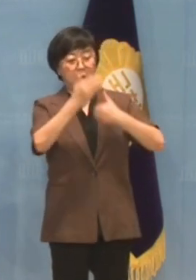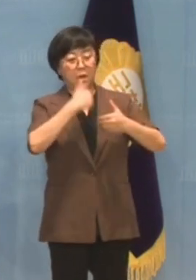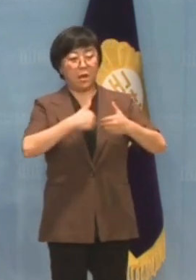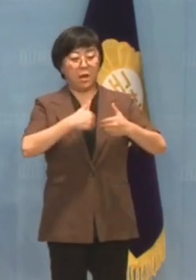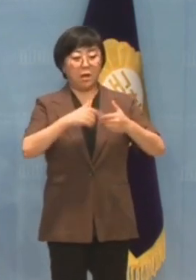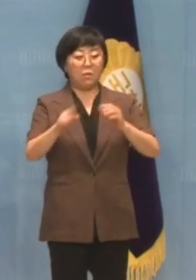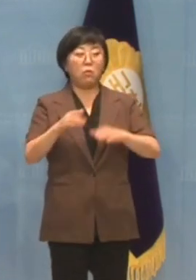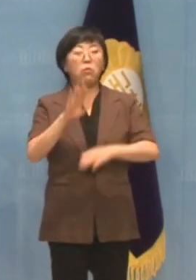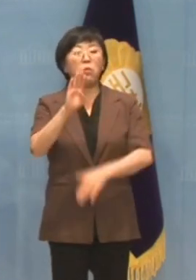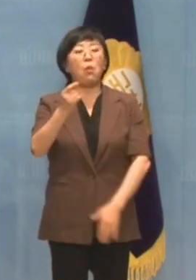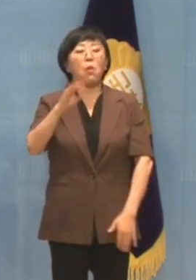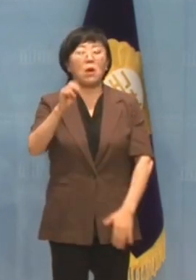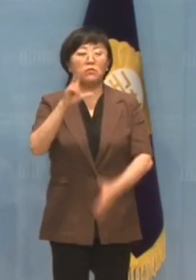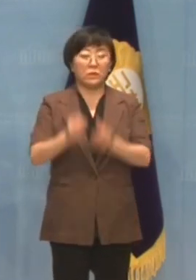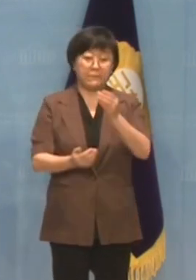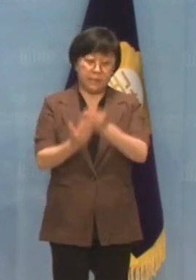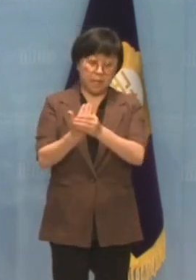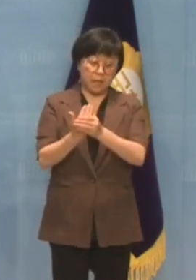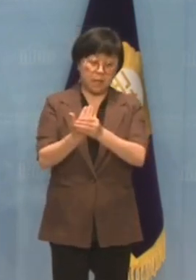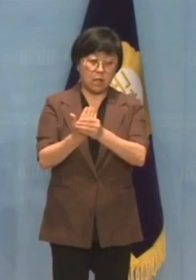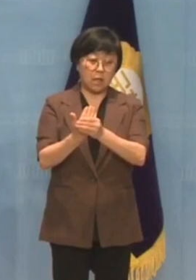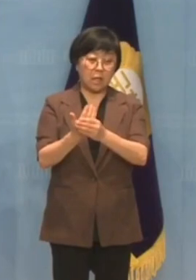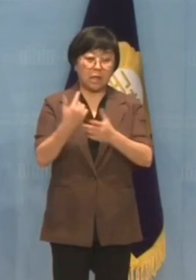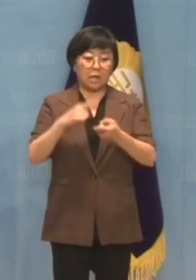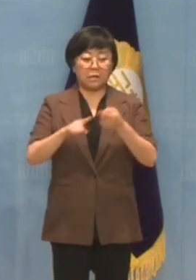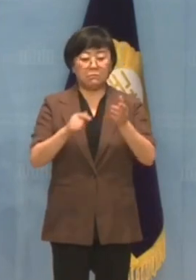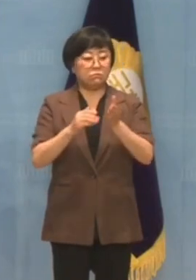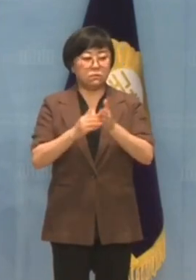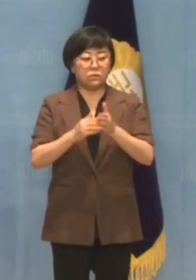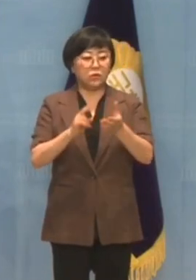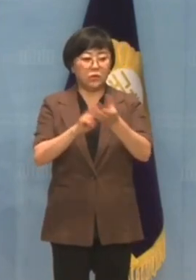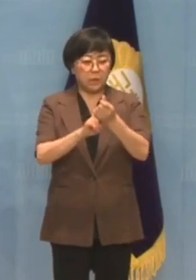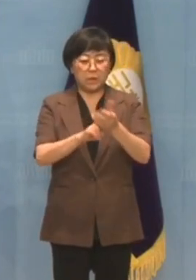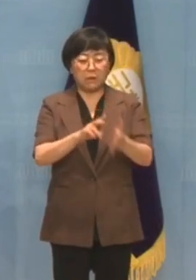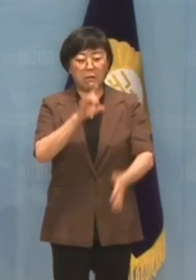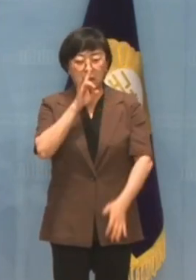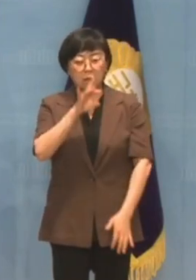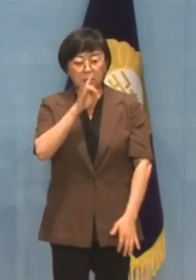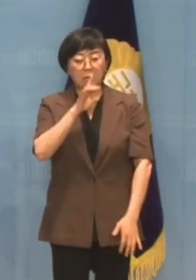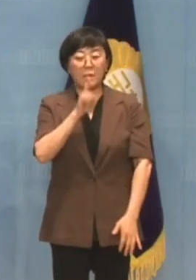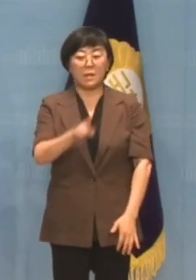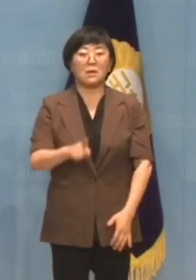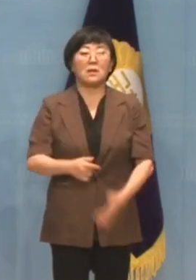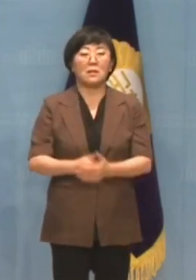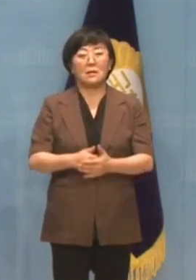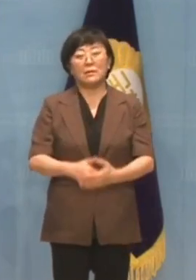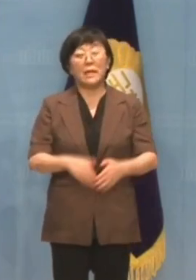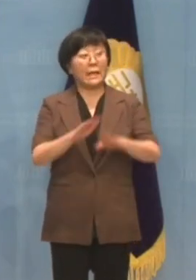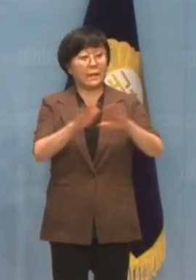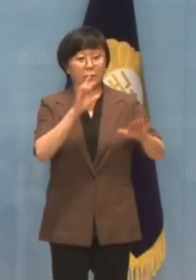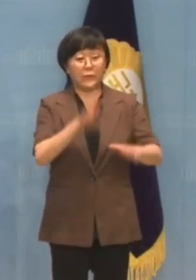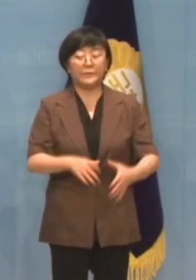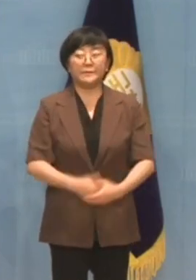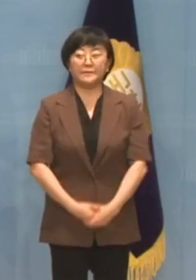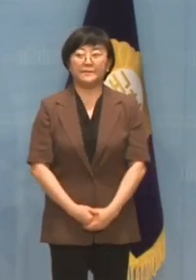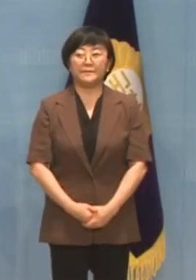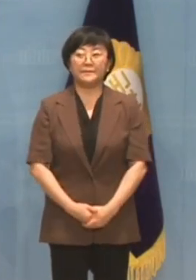없는 보완 참사입니다 눈 가리고 아웅하듯 어물쩍 넘어갈 수 있는 사안이 아닙니다